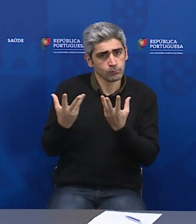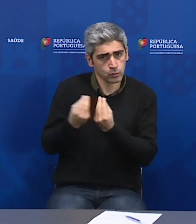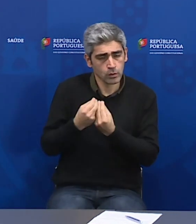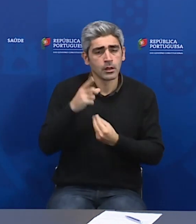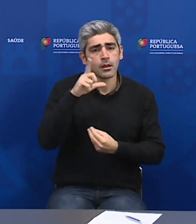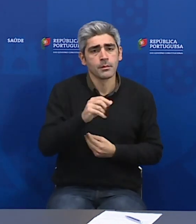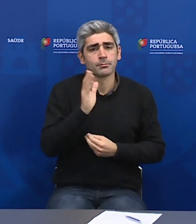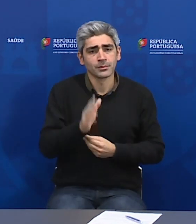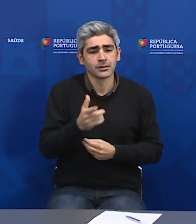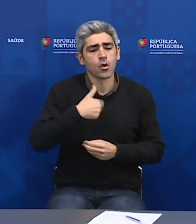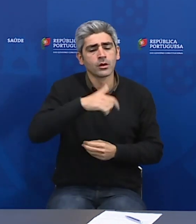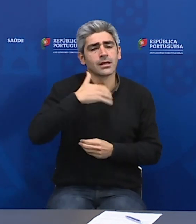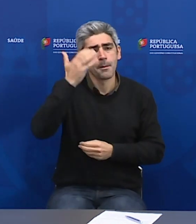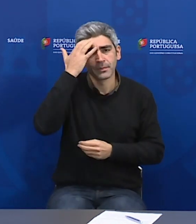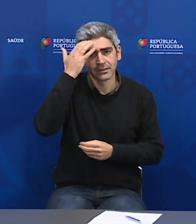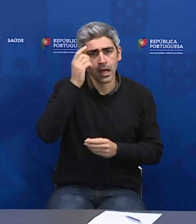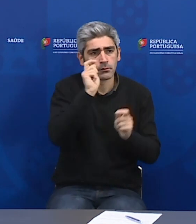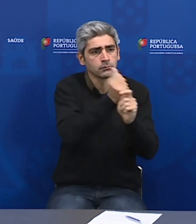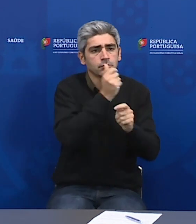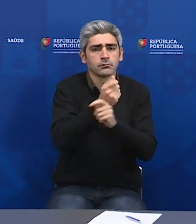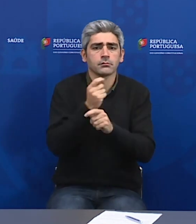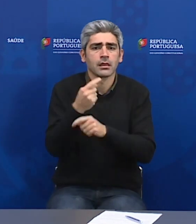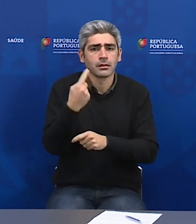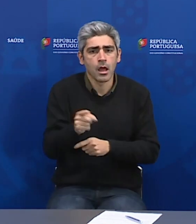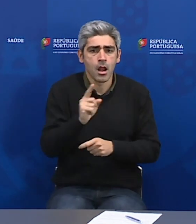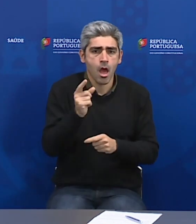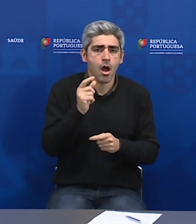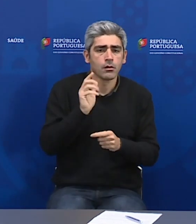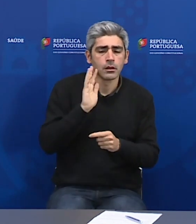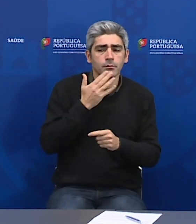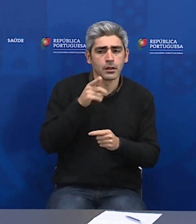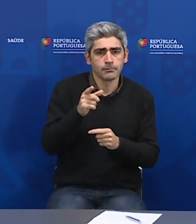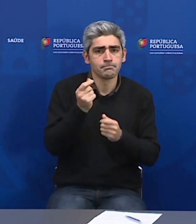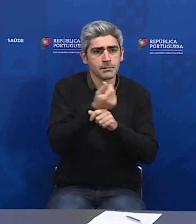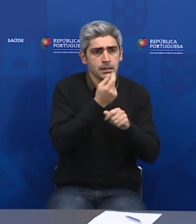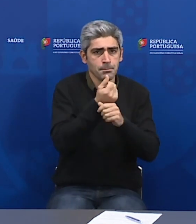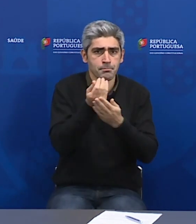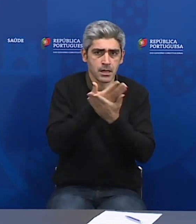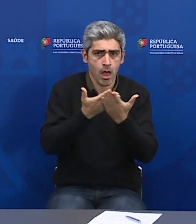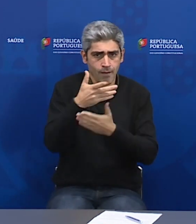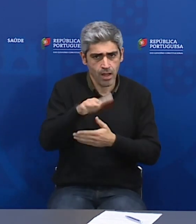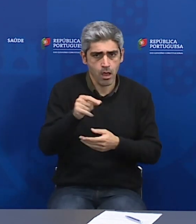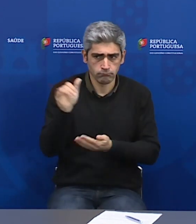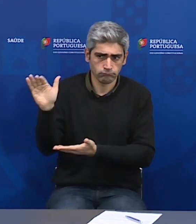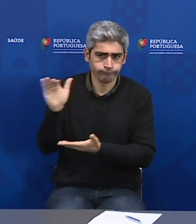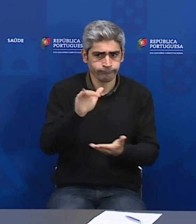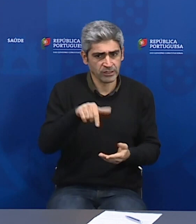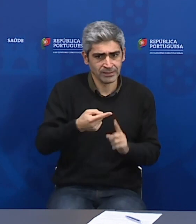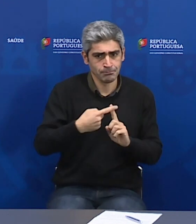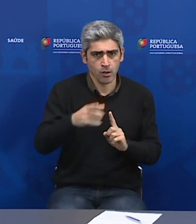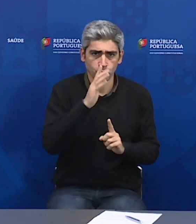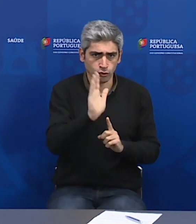em consonância com a nossa capacidade de aquisição no mercado, como lhe disse, vai ser reforçada esta semana e, por isso,